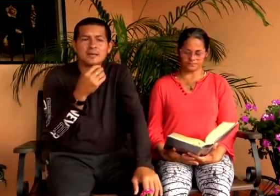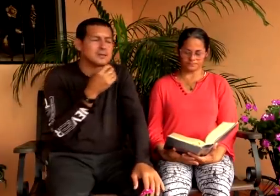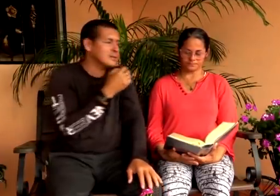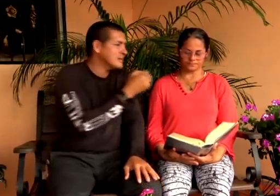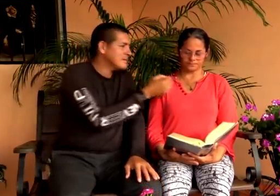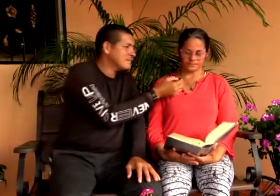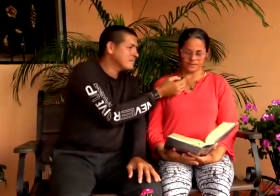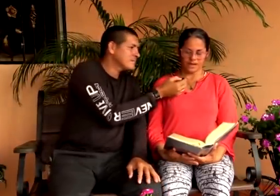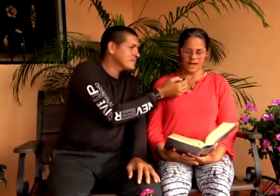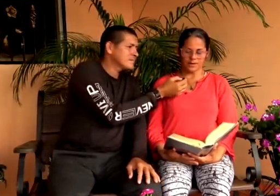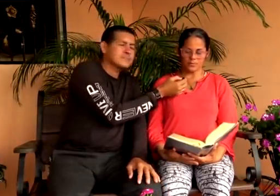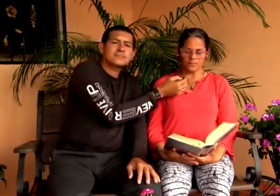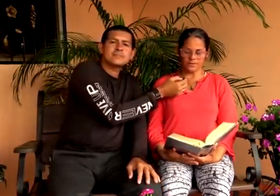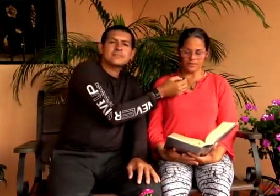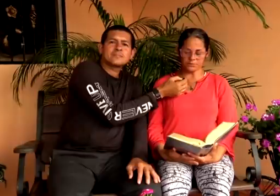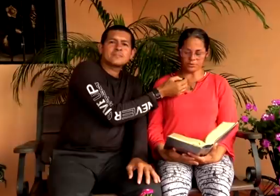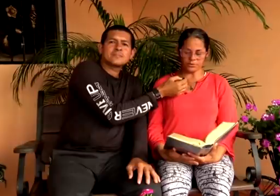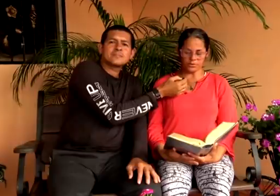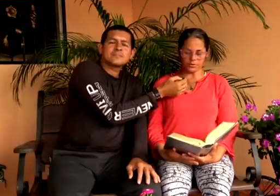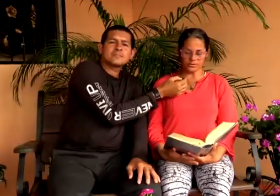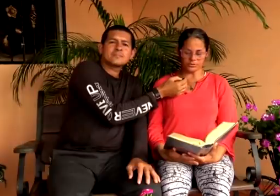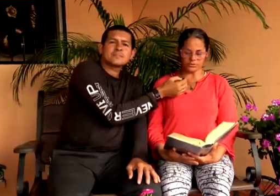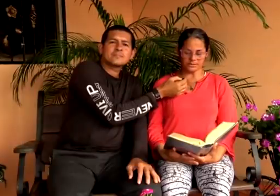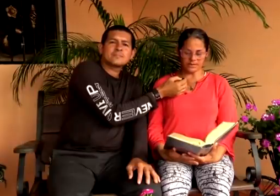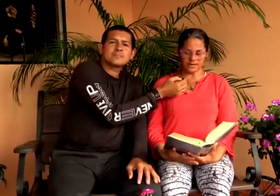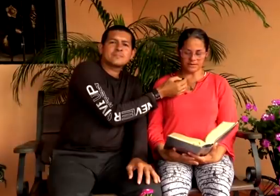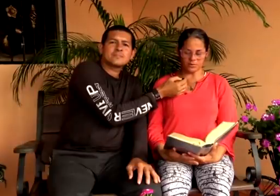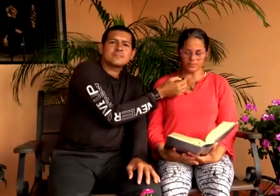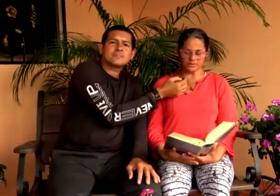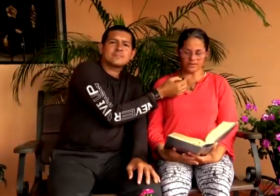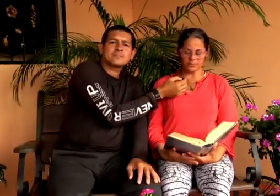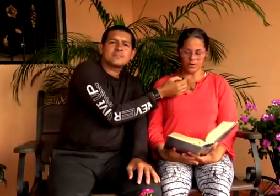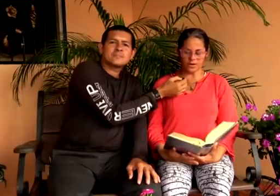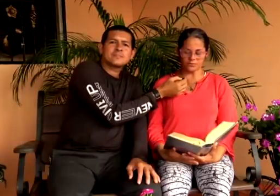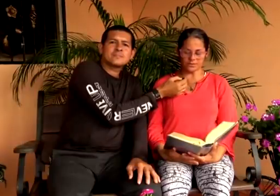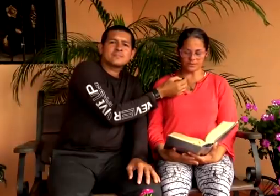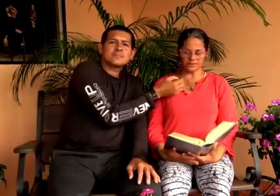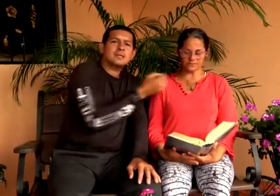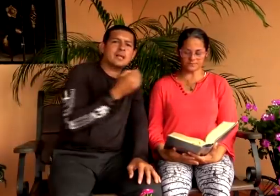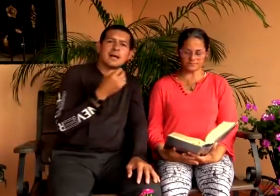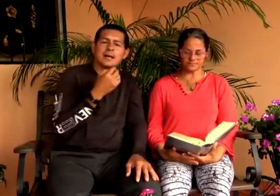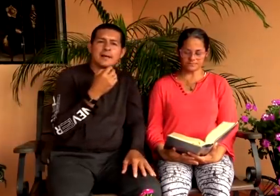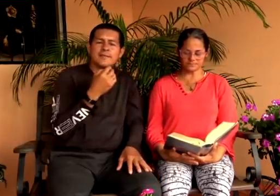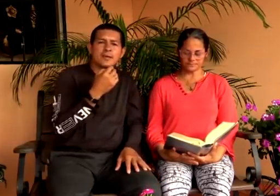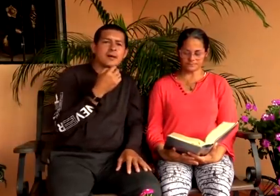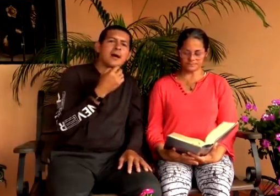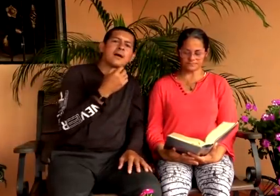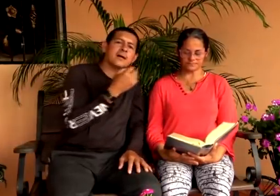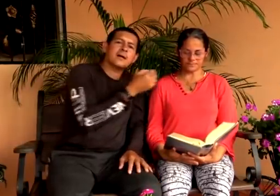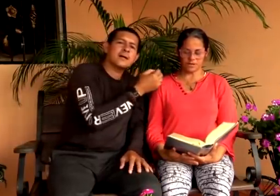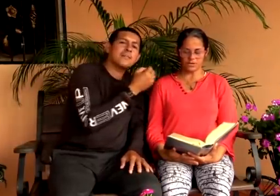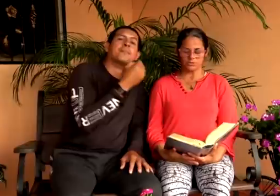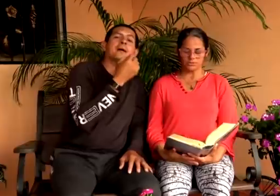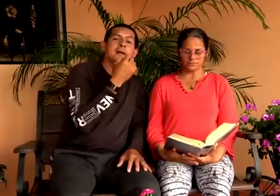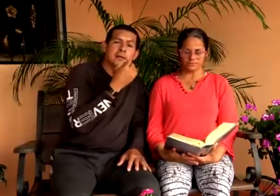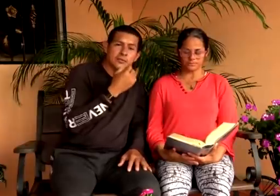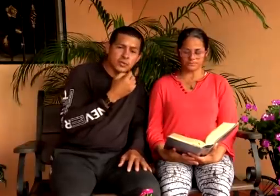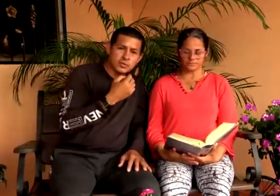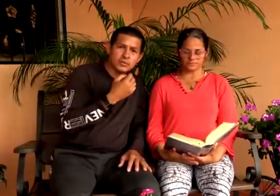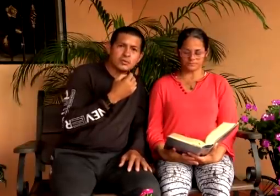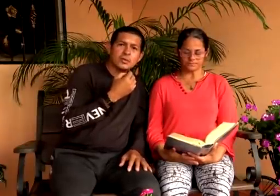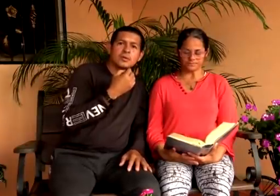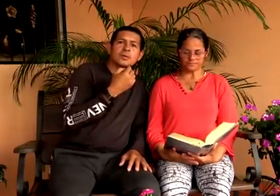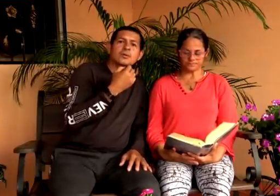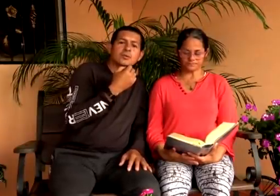enseñenles a cumplir todo lo que yo les he encomendado a ustedes y la garantía para